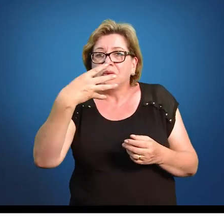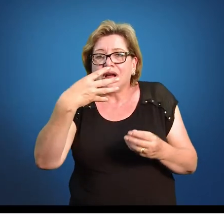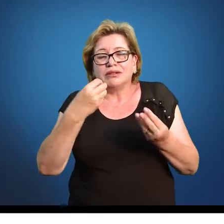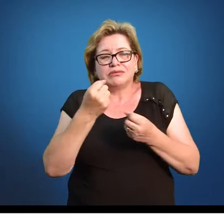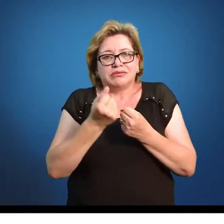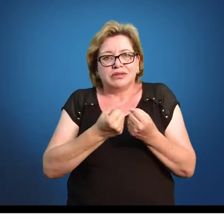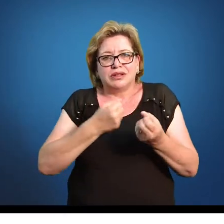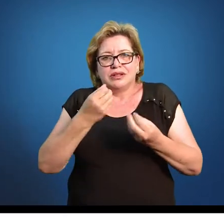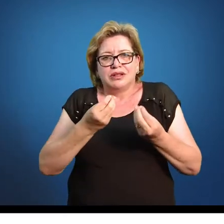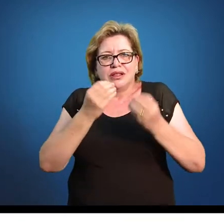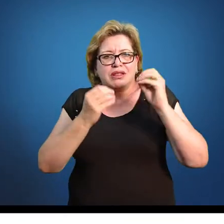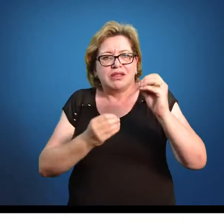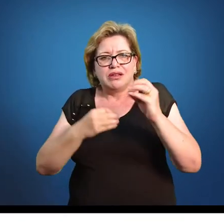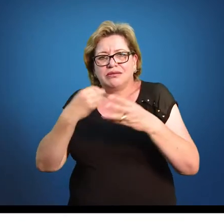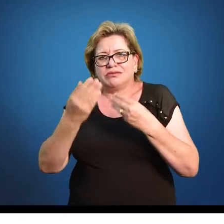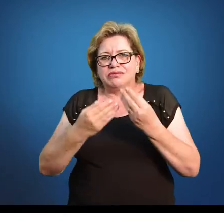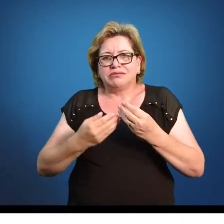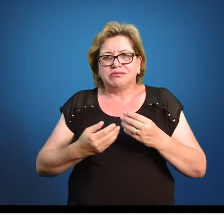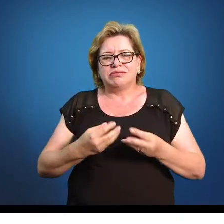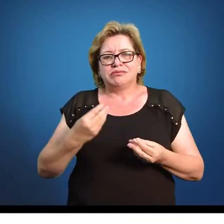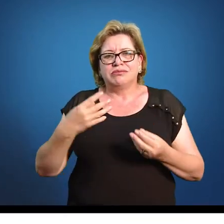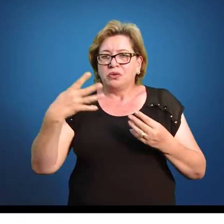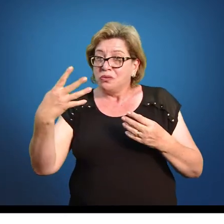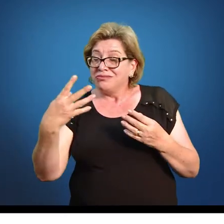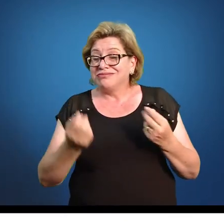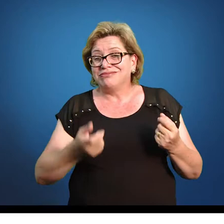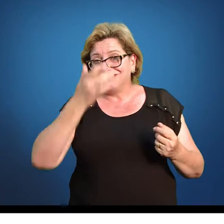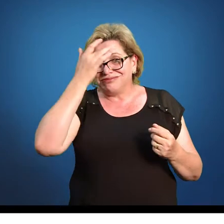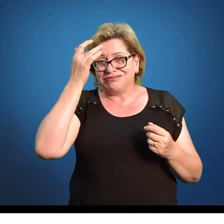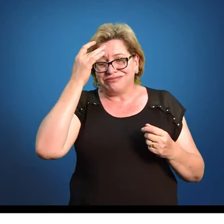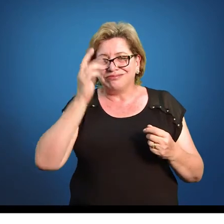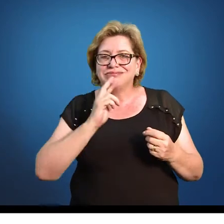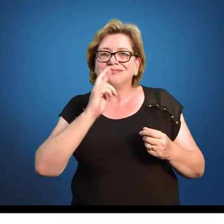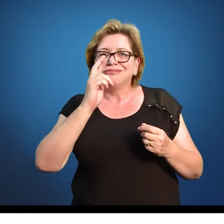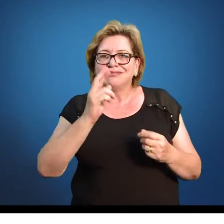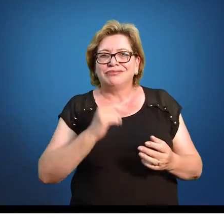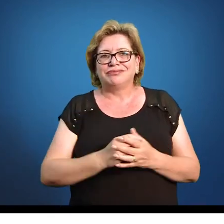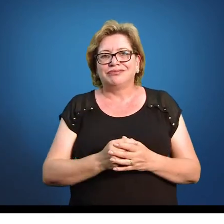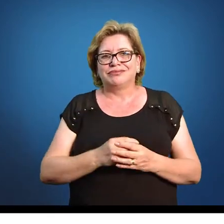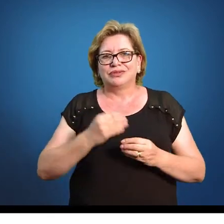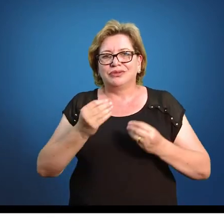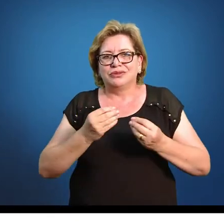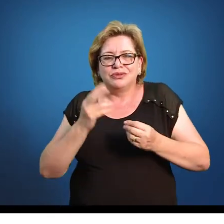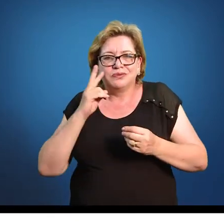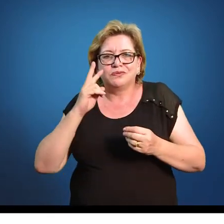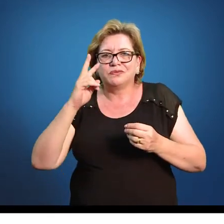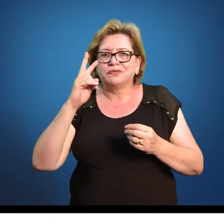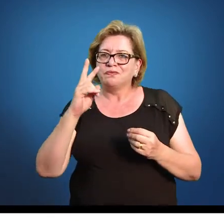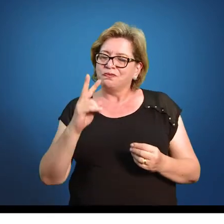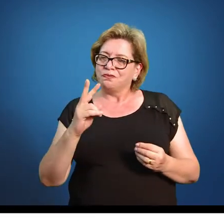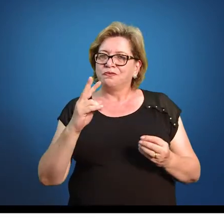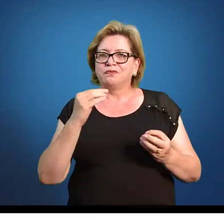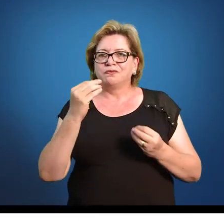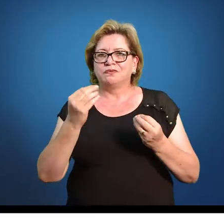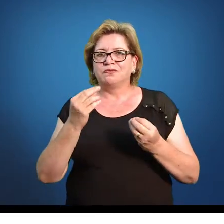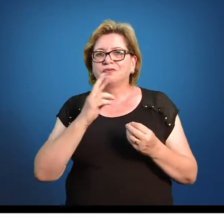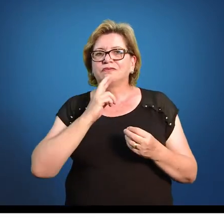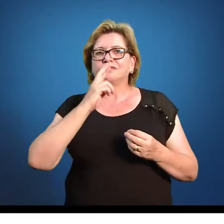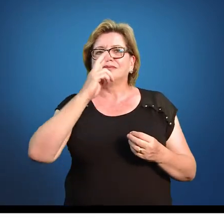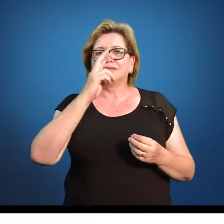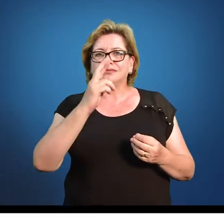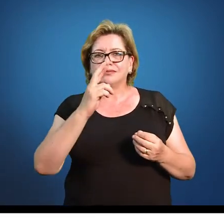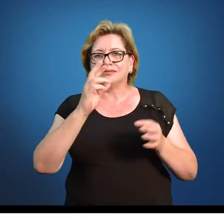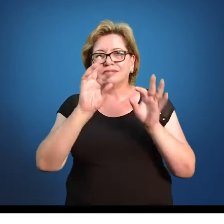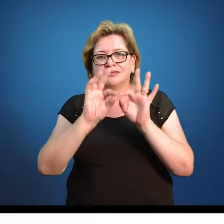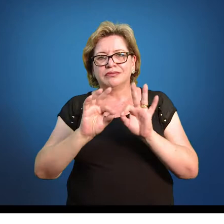O número 4, perdão, o número 0. 4 vezes. Esse é um valor absoluto. Quando você ouve, normalmente, o resultado, é